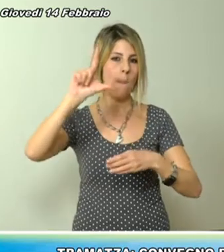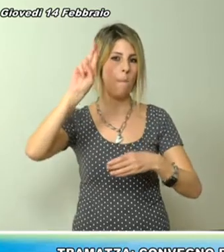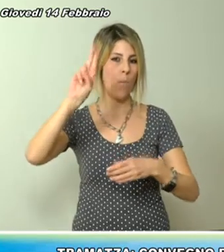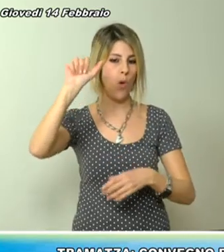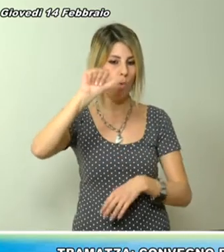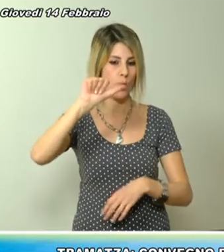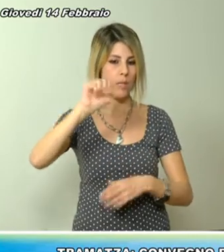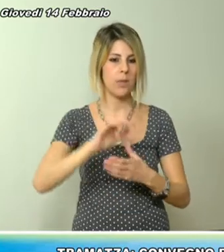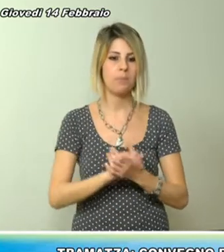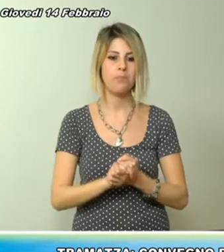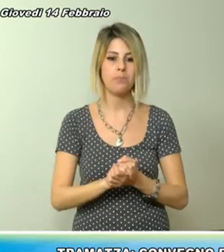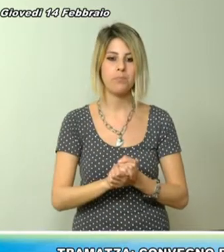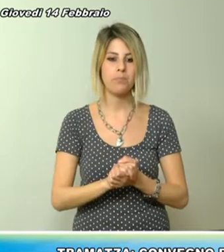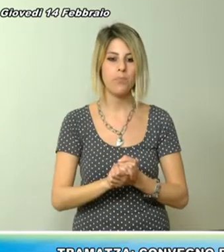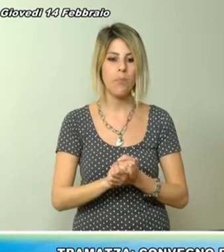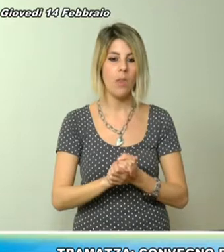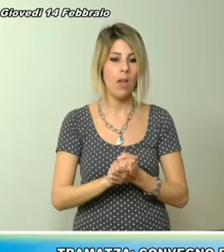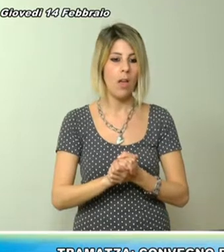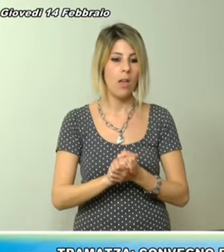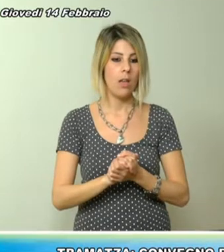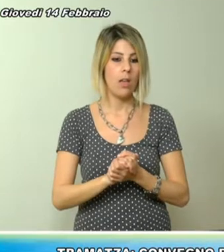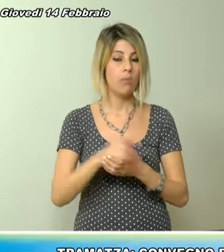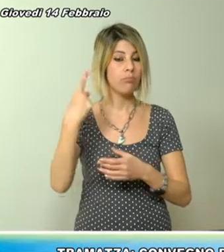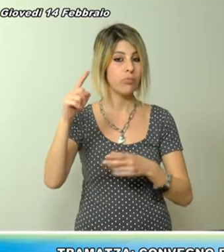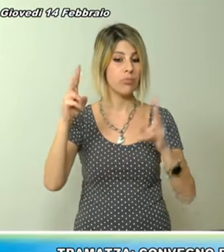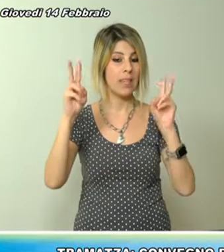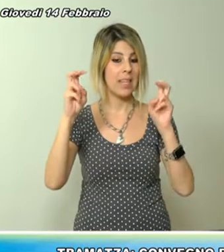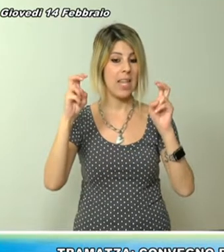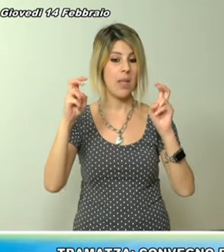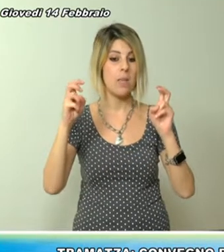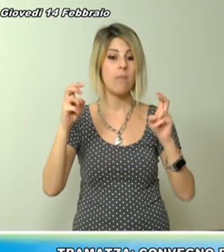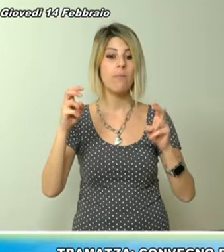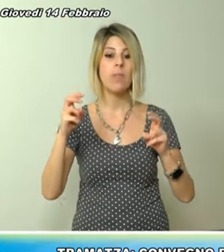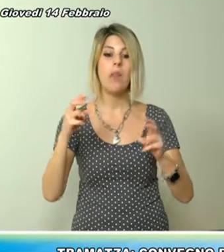nucleo tecnico centrale di riferimento dei comuni dell'ambito